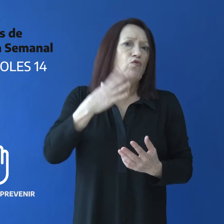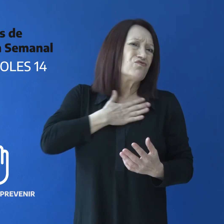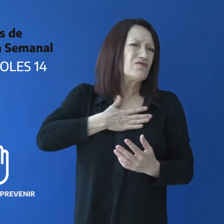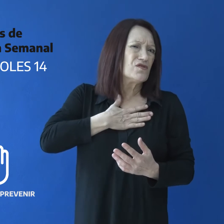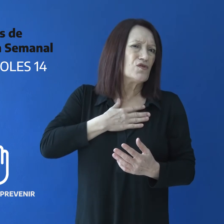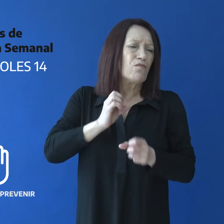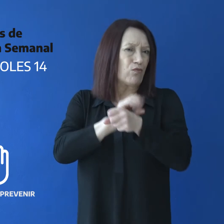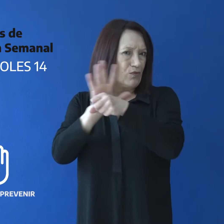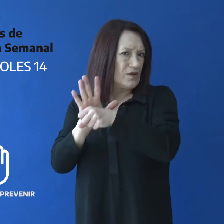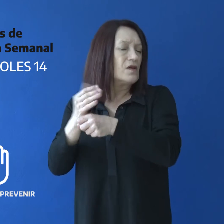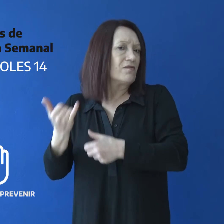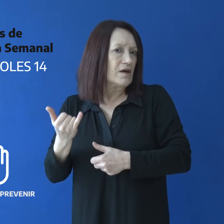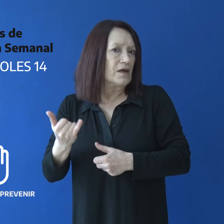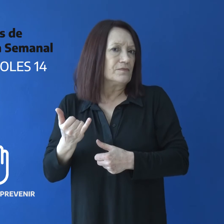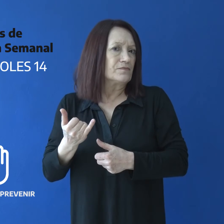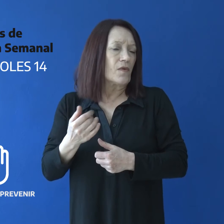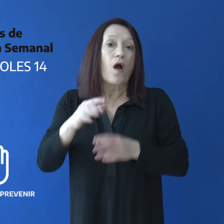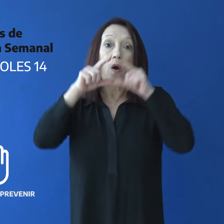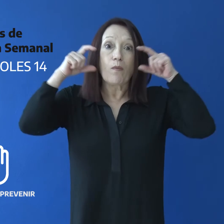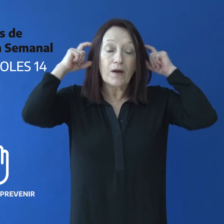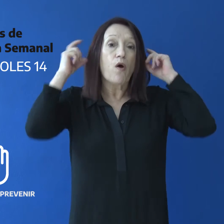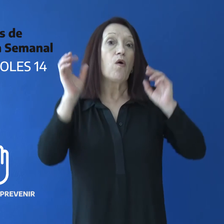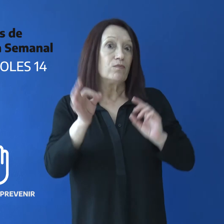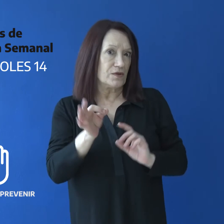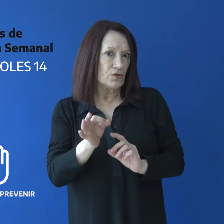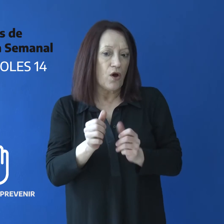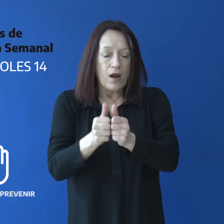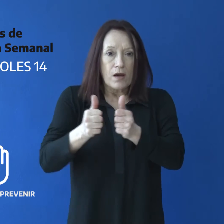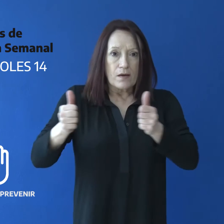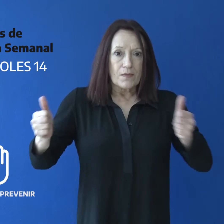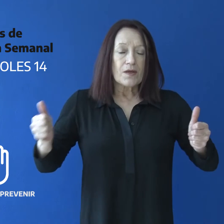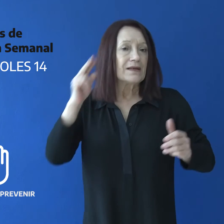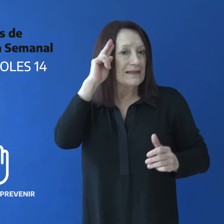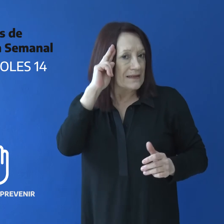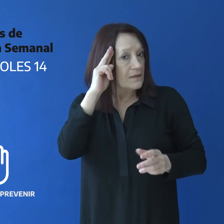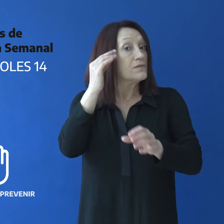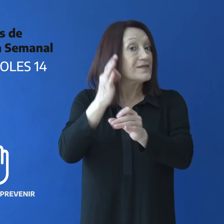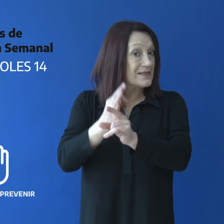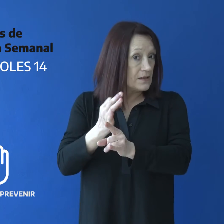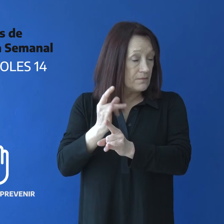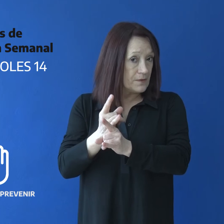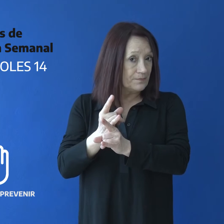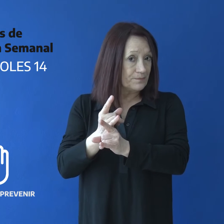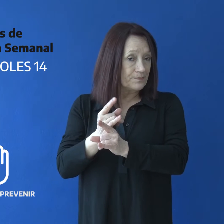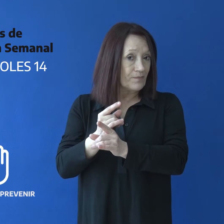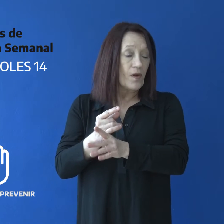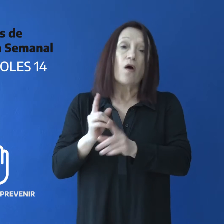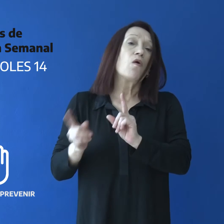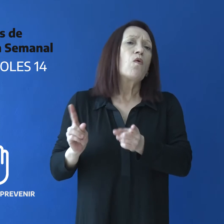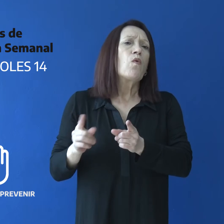síntomas de COVID-19 con barbijo obligatorio y respetando el distanciamiento social. ¿Cuáles son